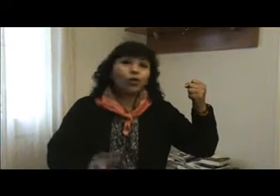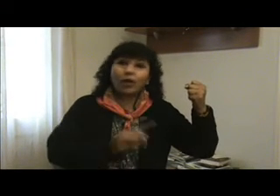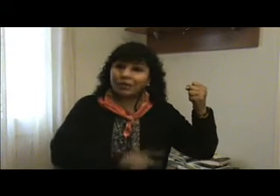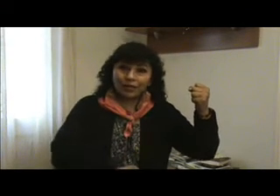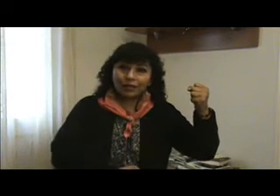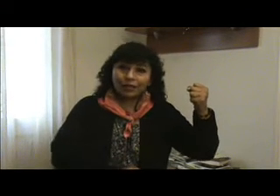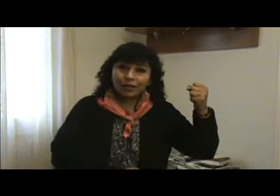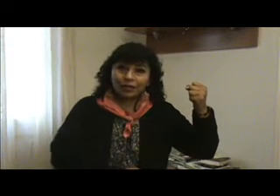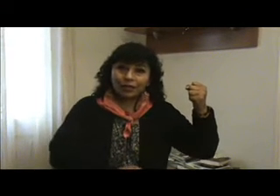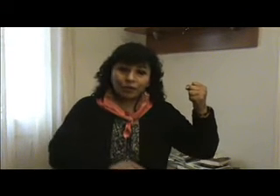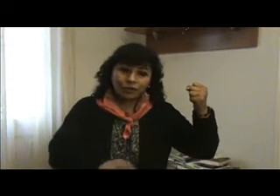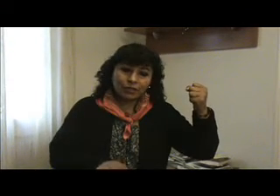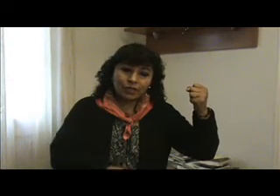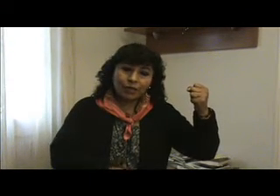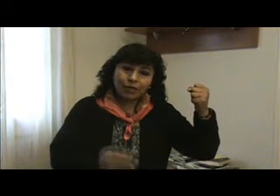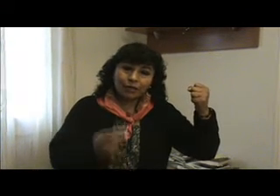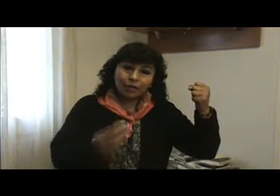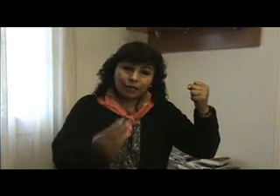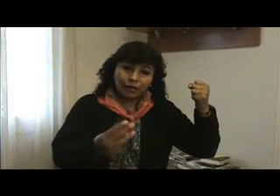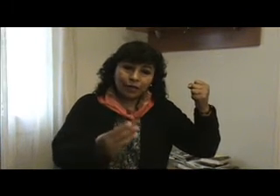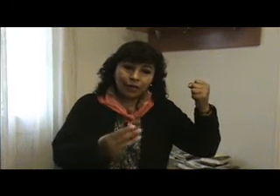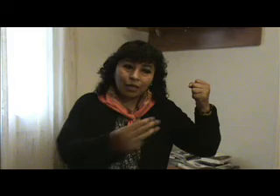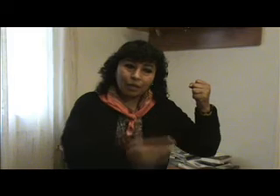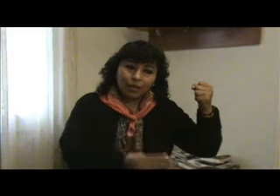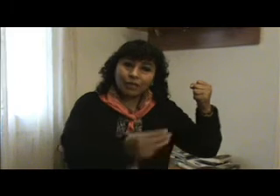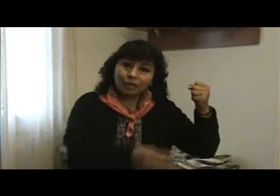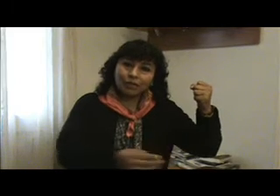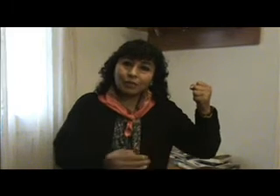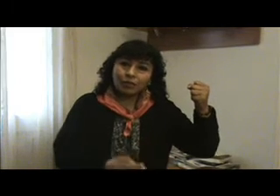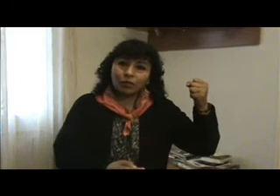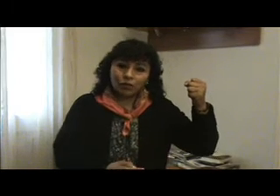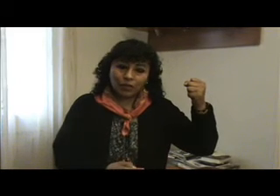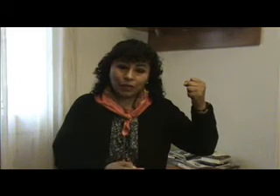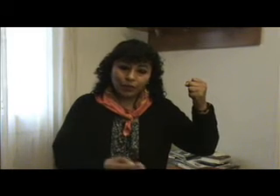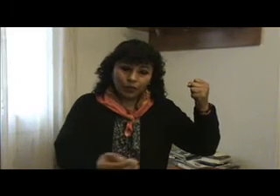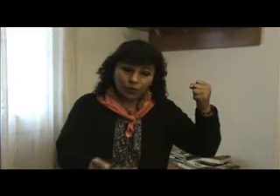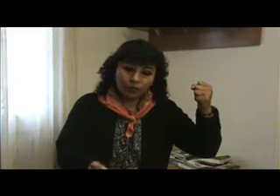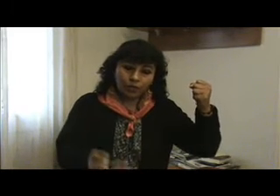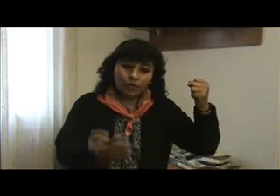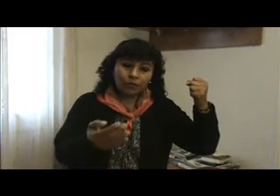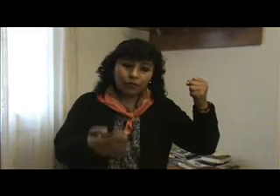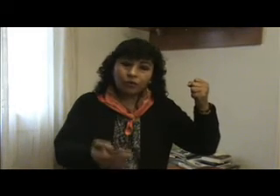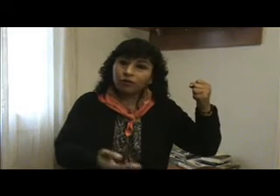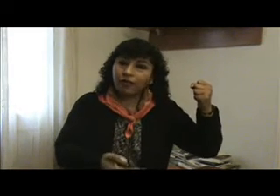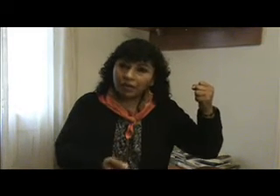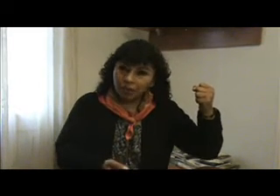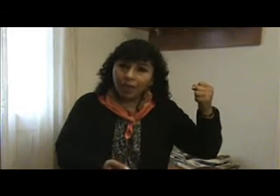No así los que estaban en el penal de máxima seguridad. Héctor Galindo, Felipe